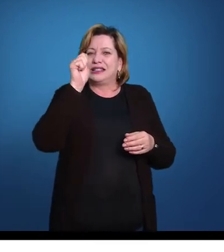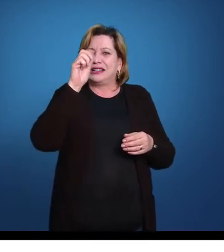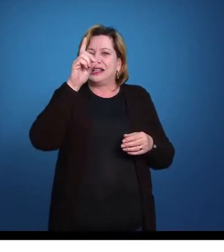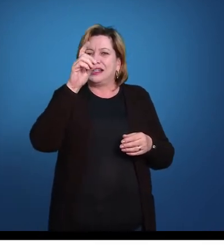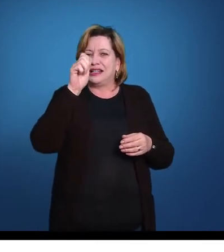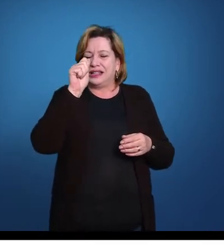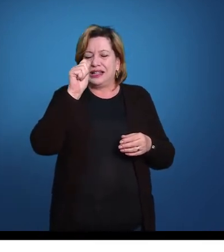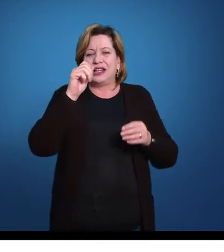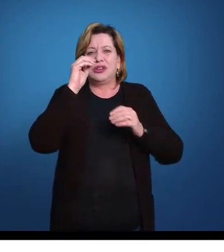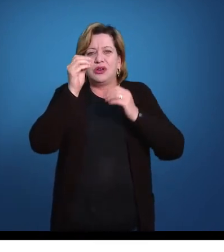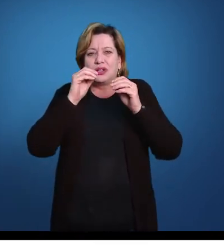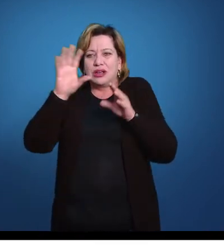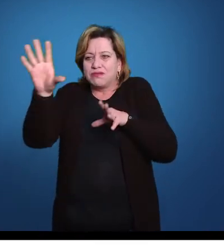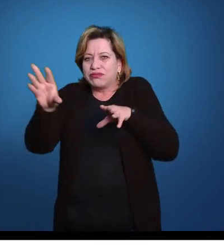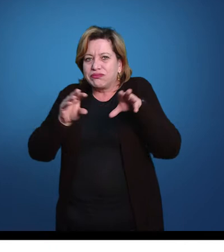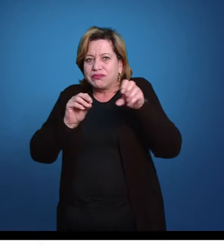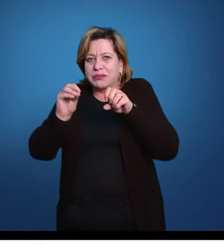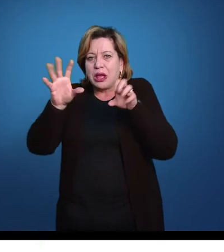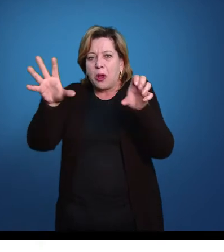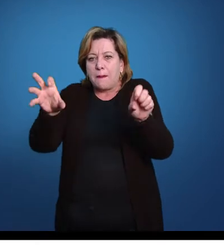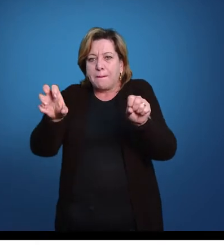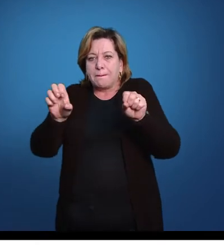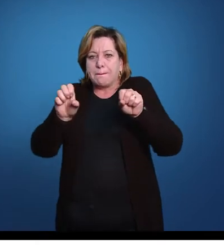Então, de um animal nessa situação,